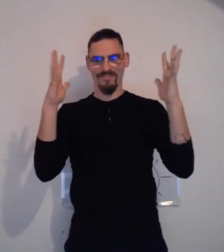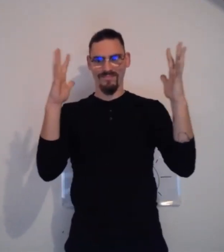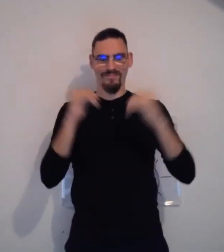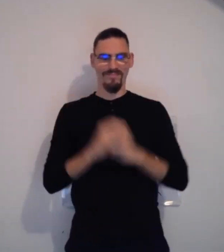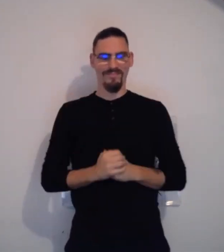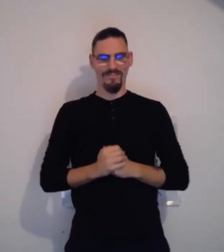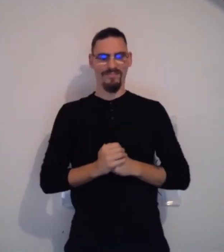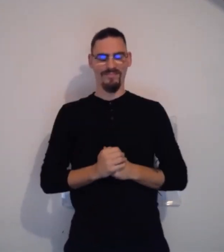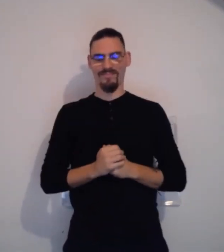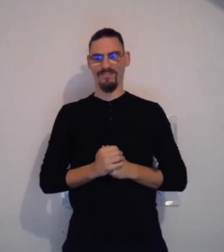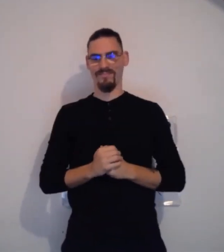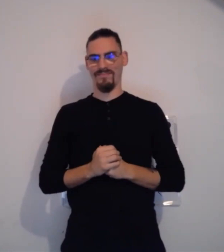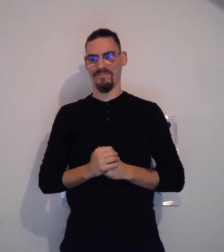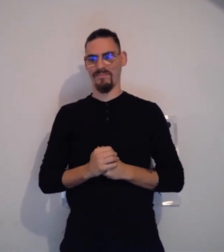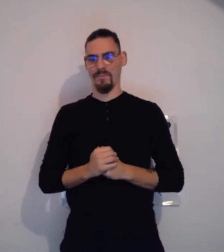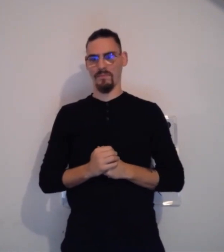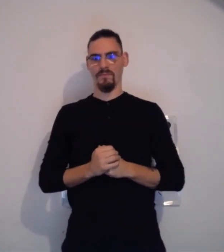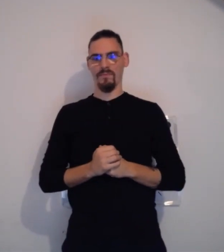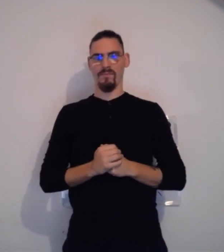Félicitations à vous. Bravo.